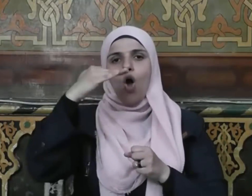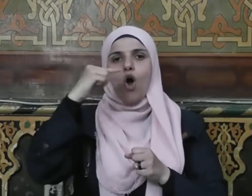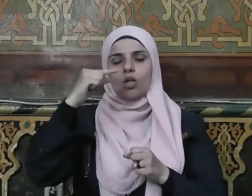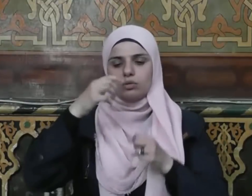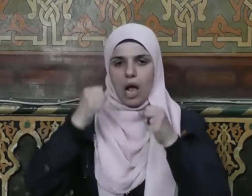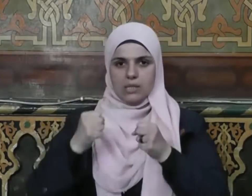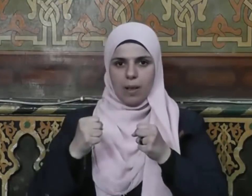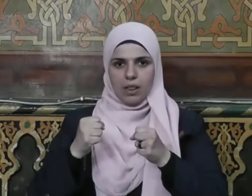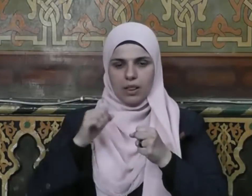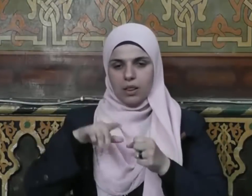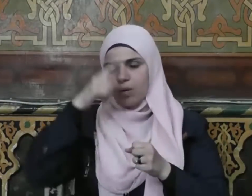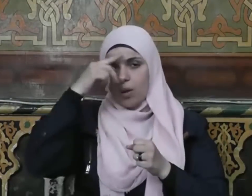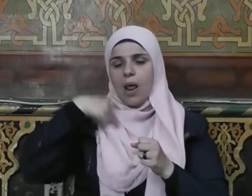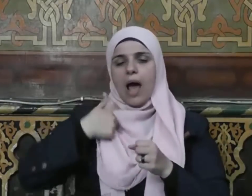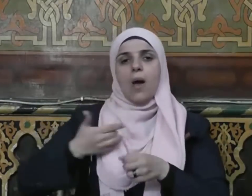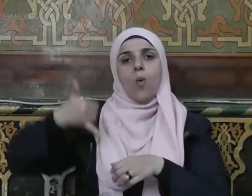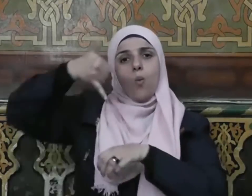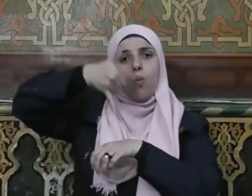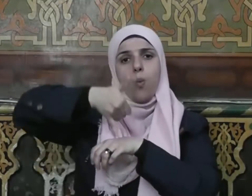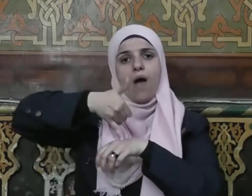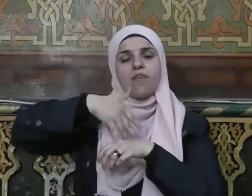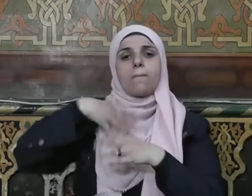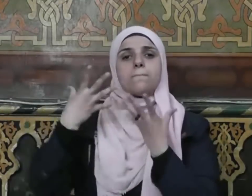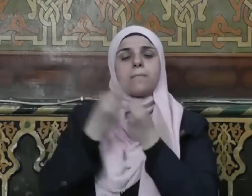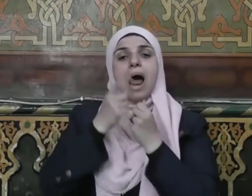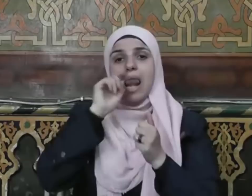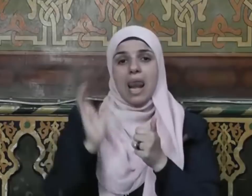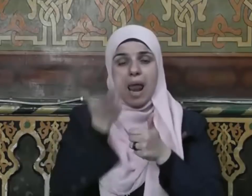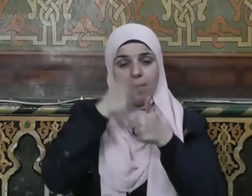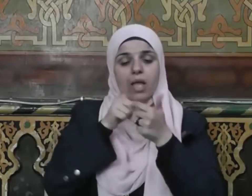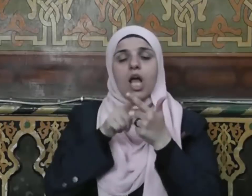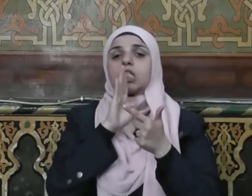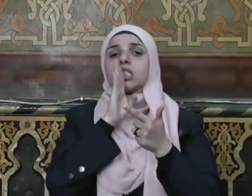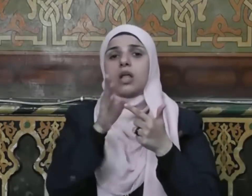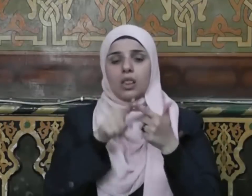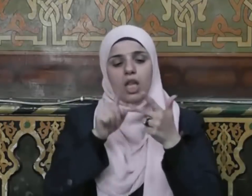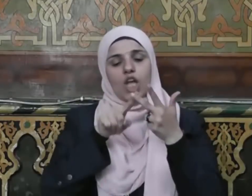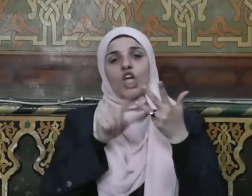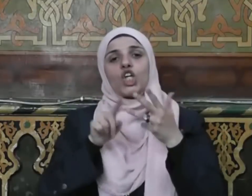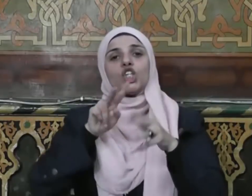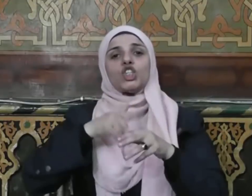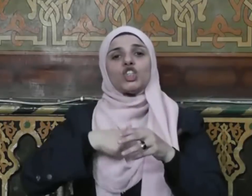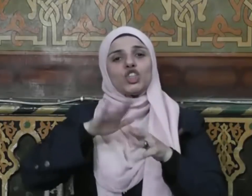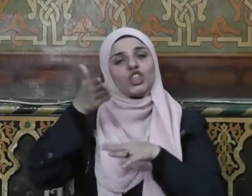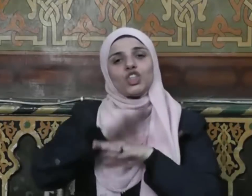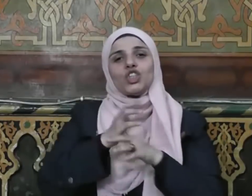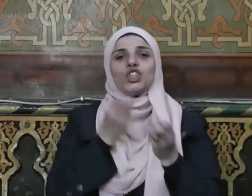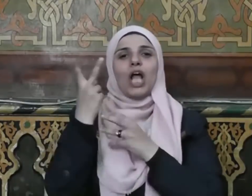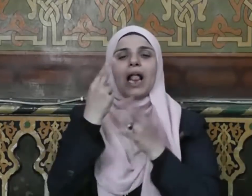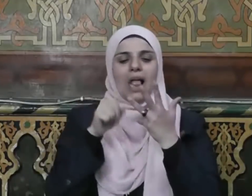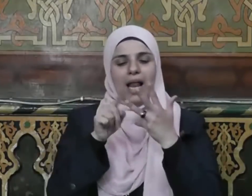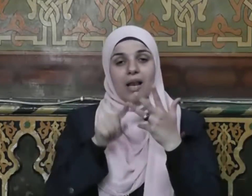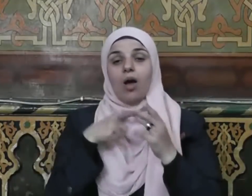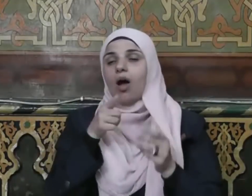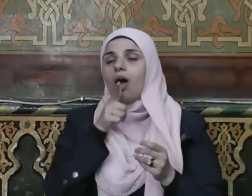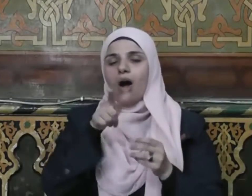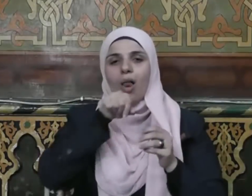فإنما عليك نبي وصديق وشهيدان وقال صلى الله عليه